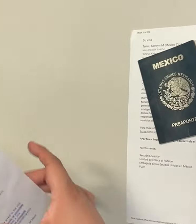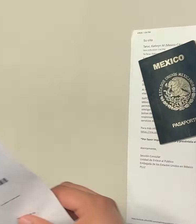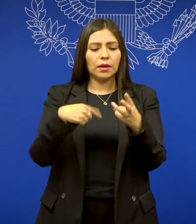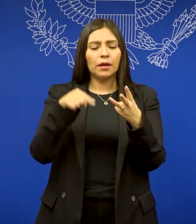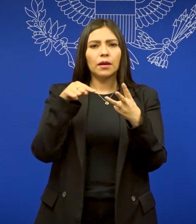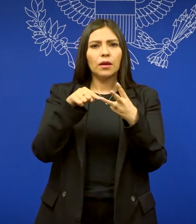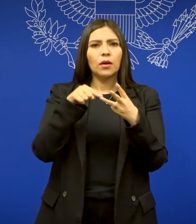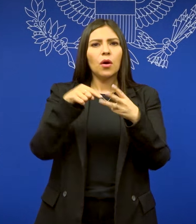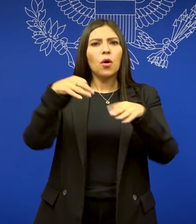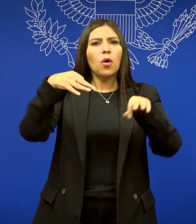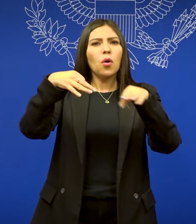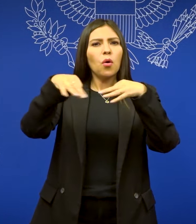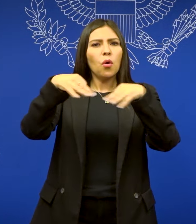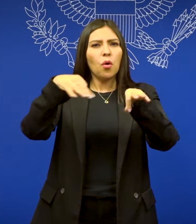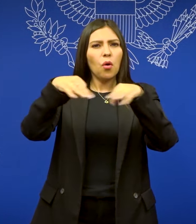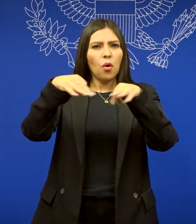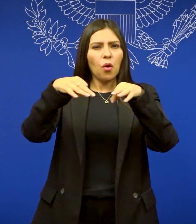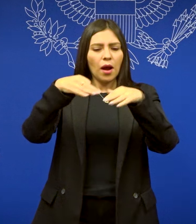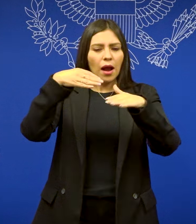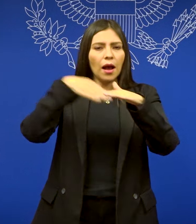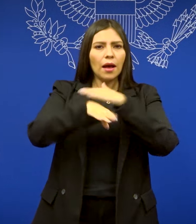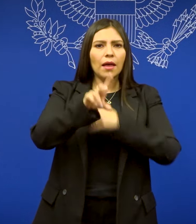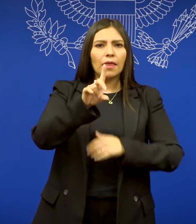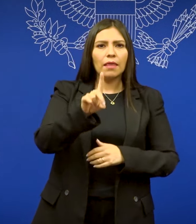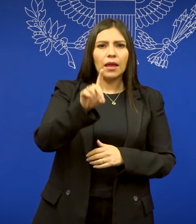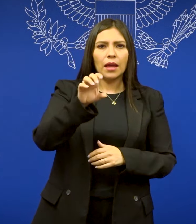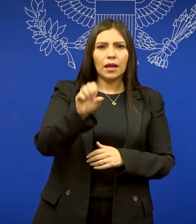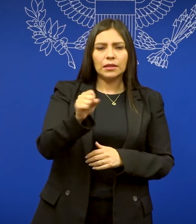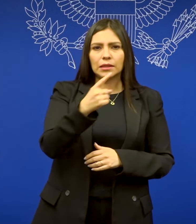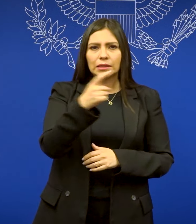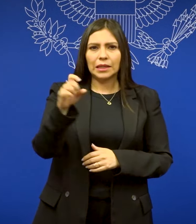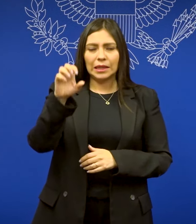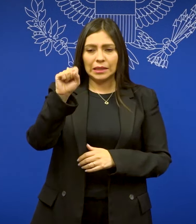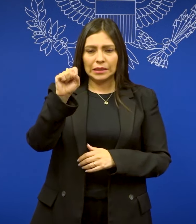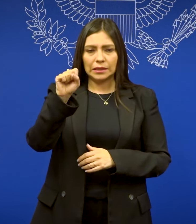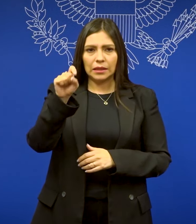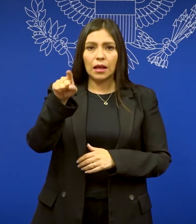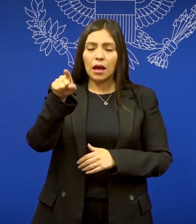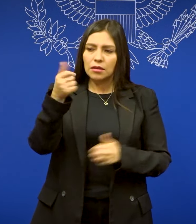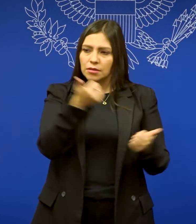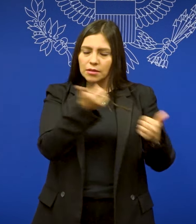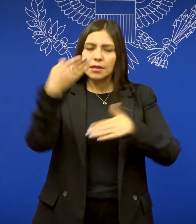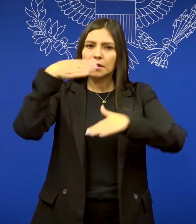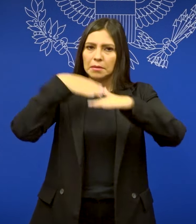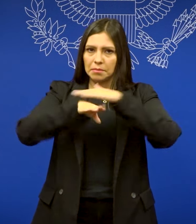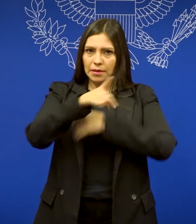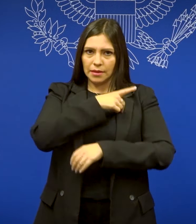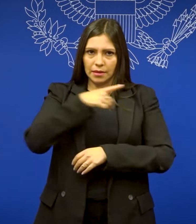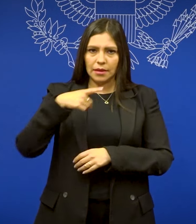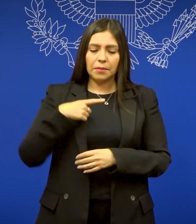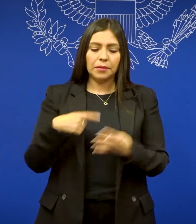3. Hoja de confirmación de la forma DS-160 impresa.